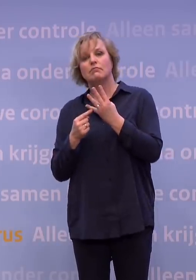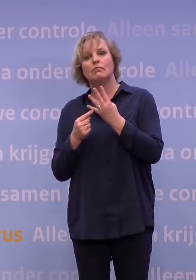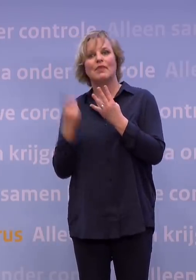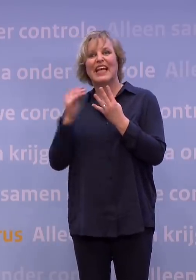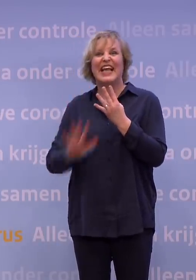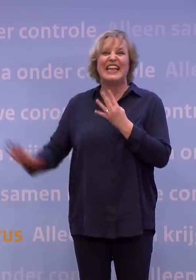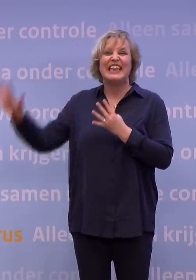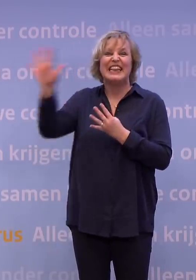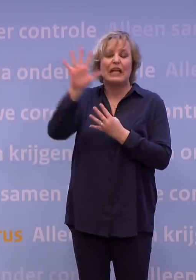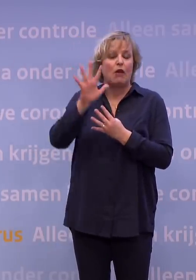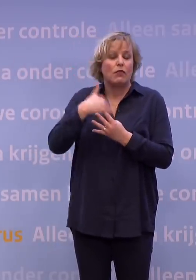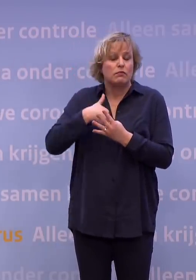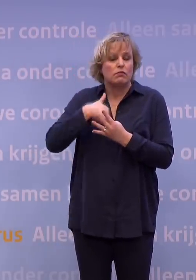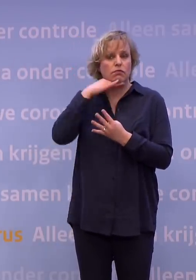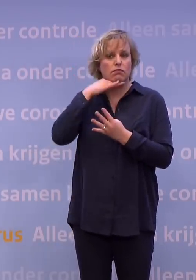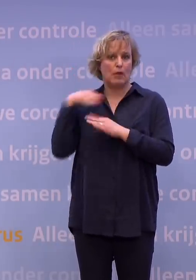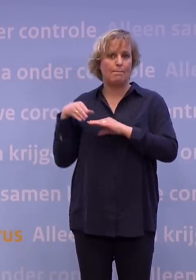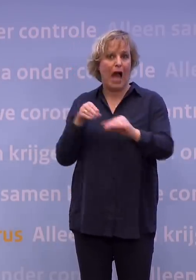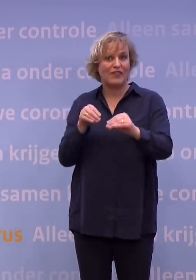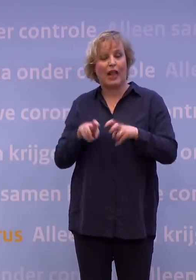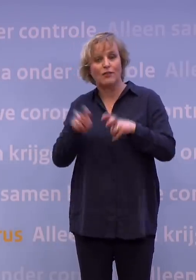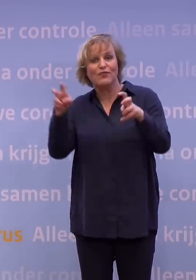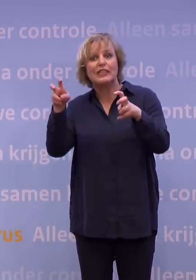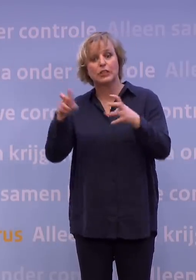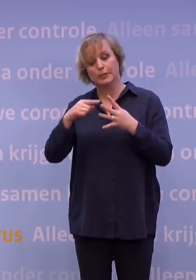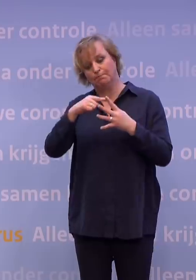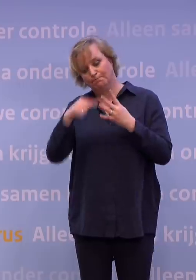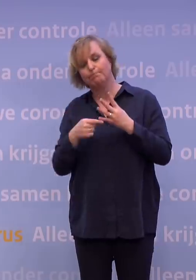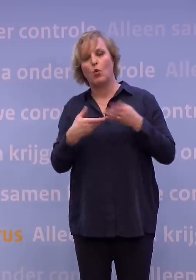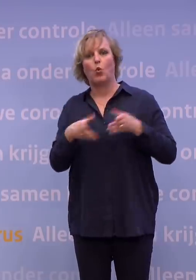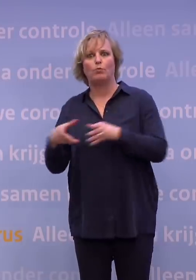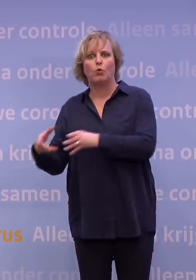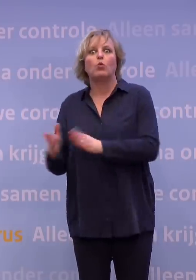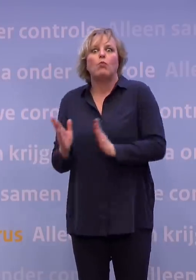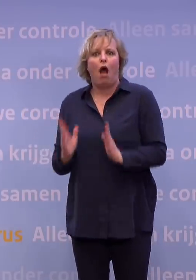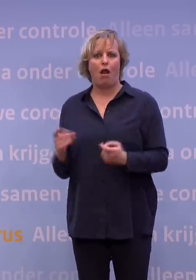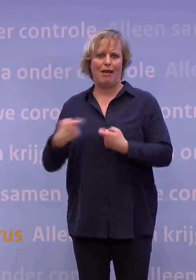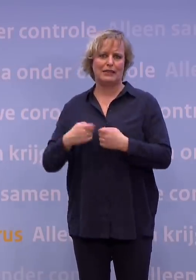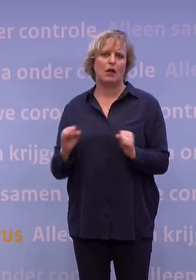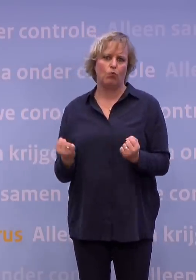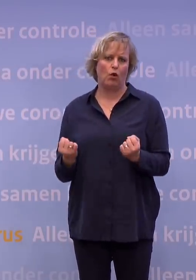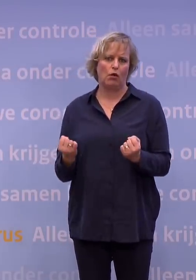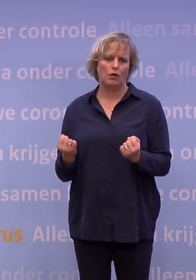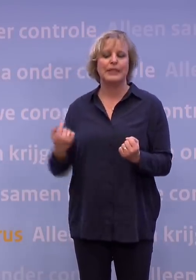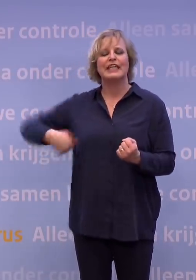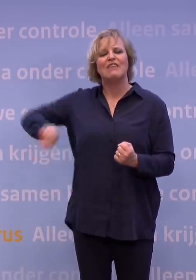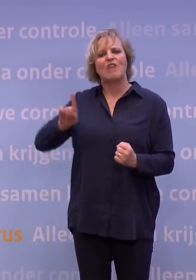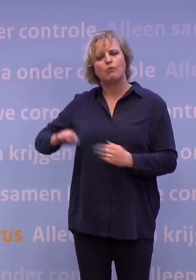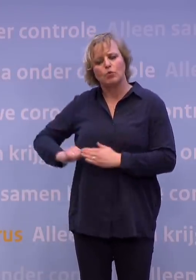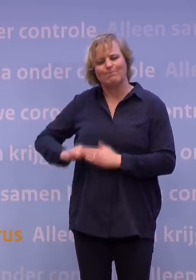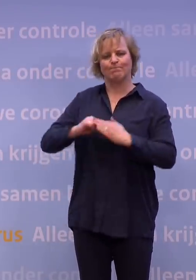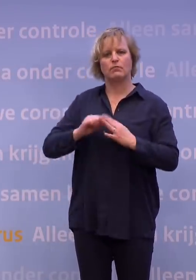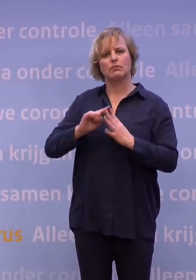wat langzamerhand helemaal klaar is met dat virus en met de maatregelen, het nog eens een keer extra, daarbinnen nog eens een keer extra moeilijk hebben. En dan moeten we er voor elkaar zijn.